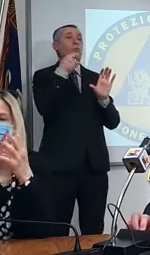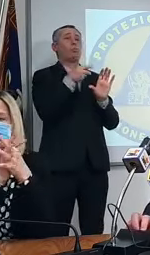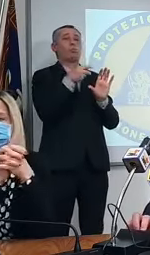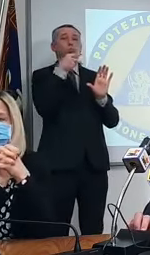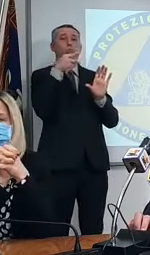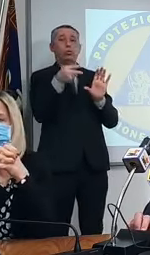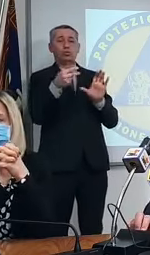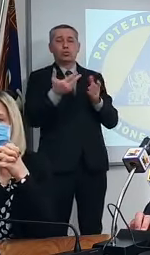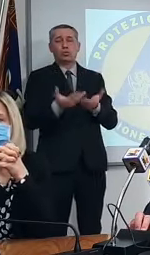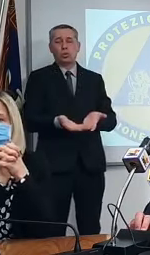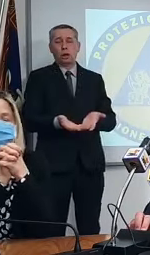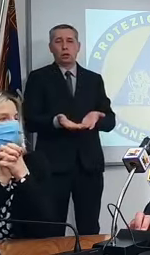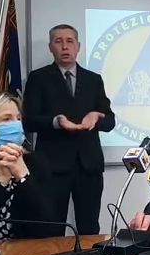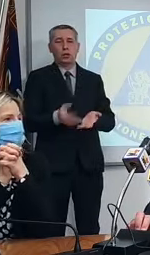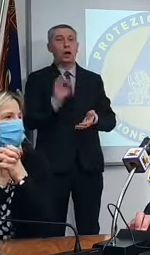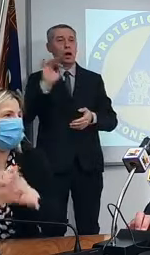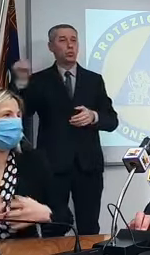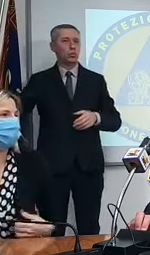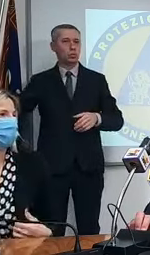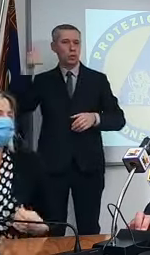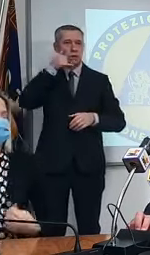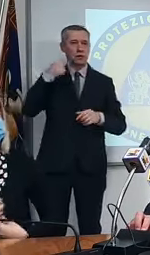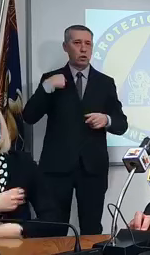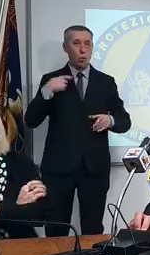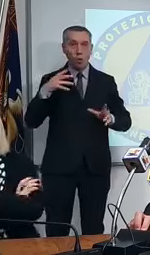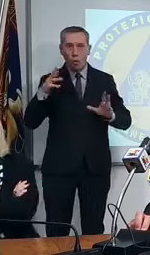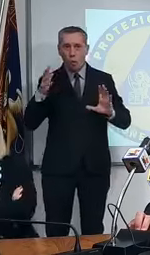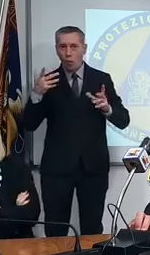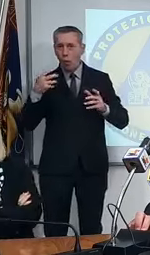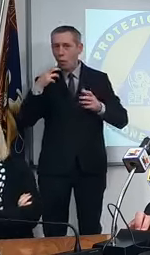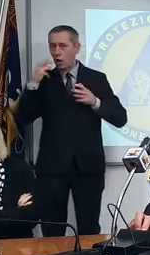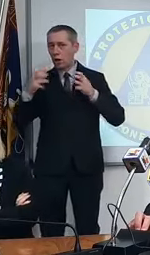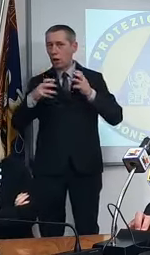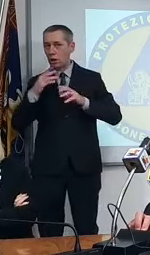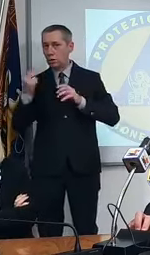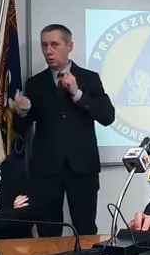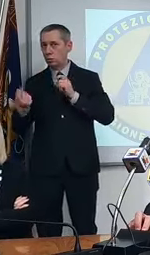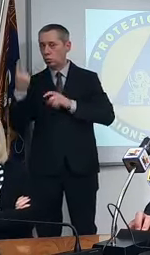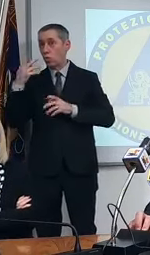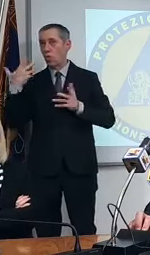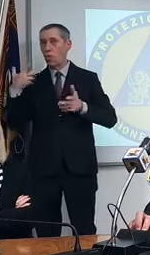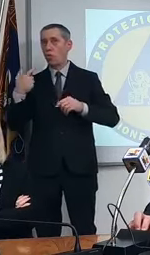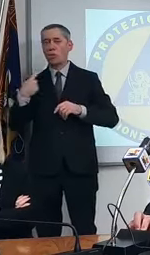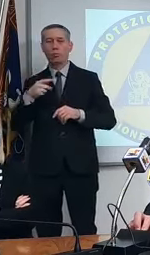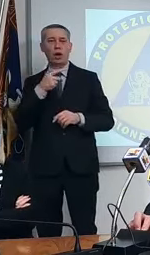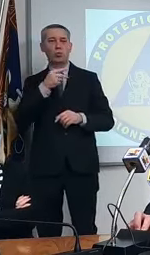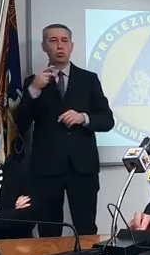qualcuno mi ha telefonato e ha hai messo in crisi un settore intero porca miseria con le punture